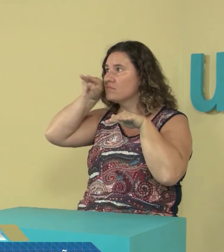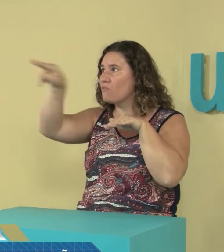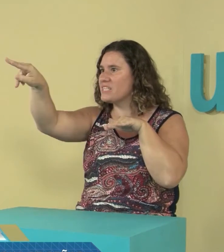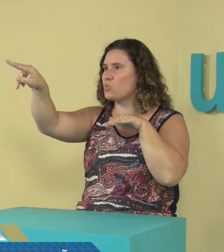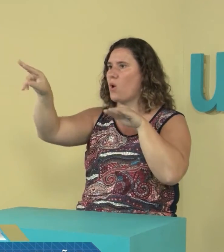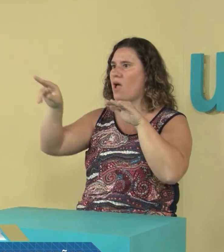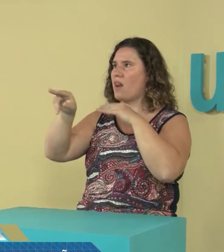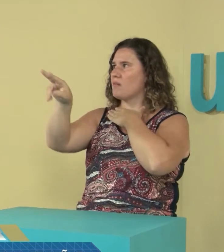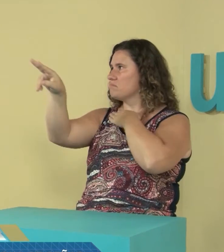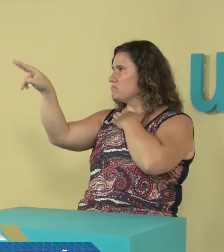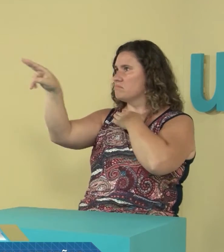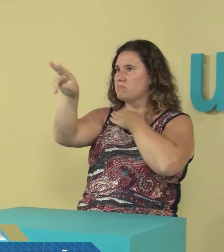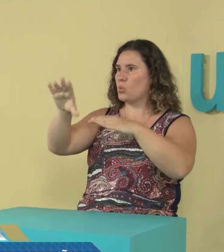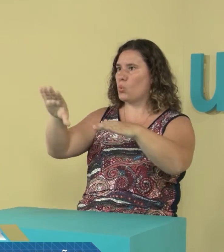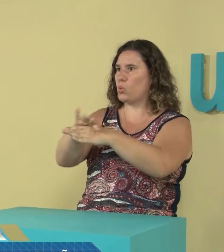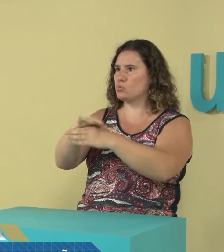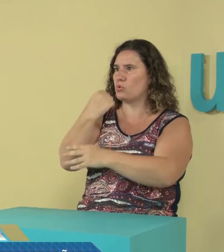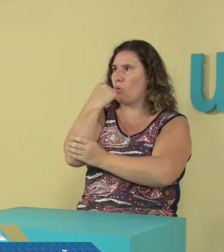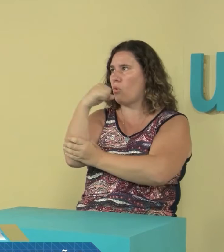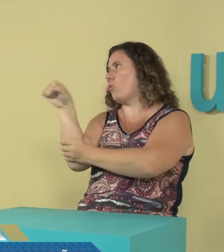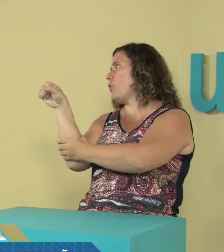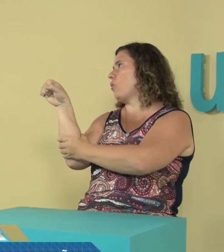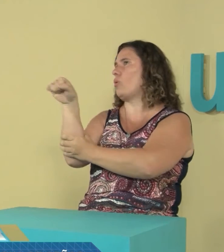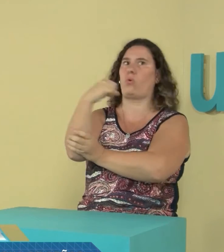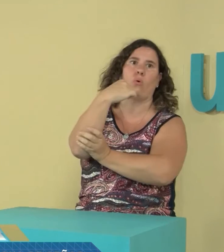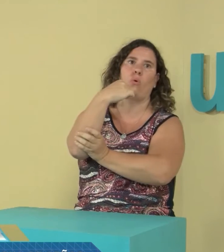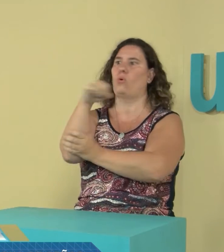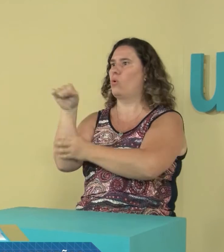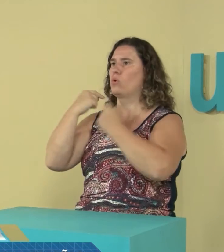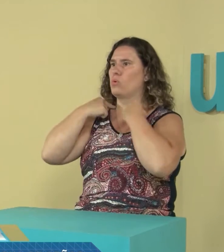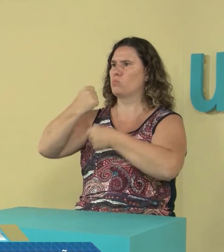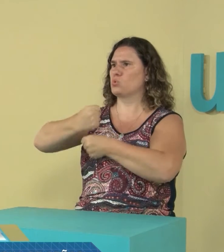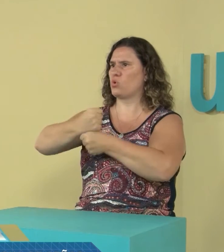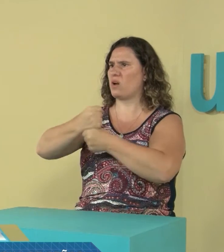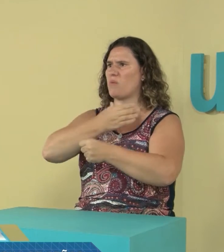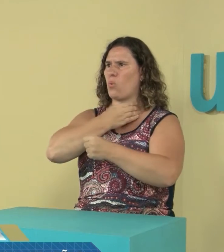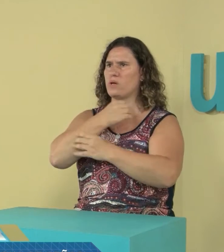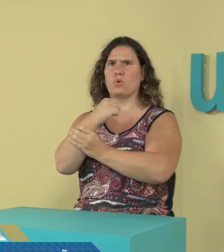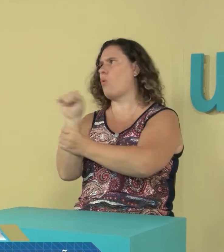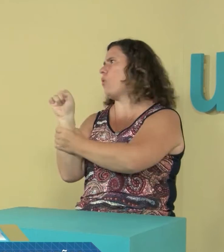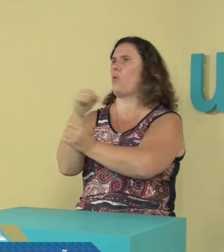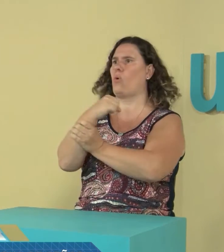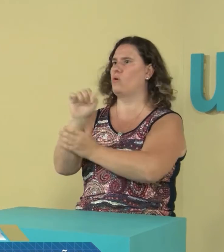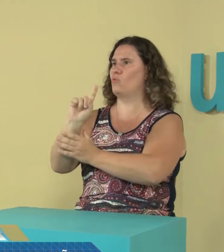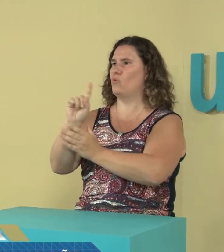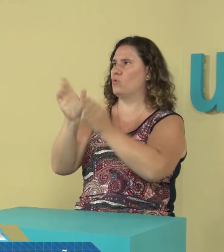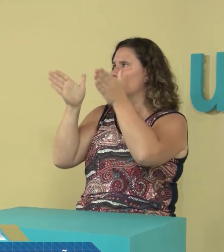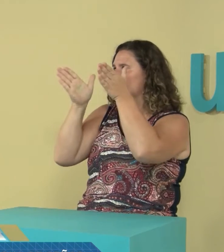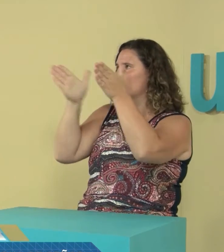para que fuera cómoda la visual, que el sordo no tuviera que estar girando demasiado el cuello porque eso genera